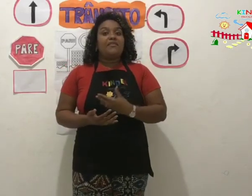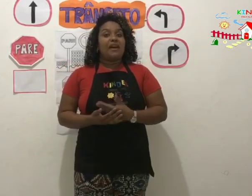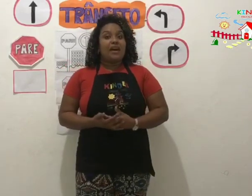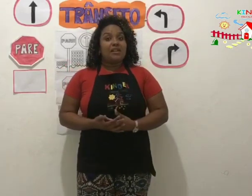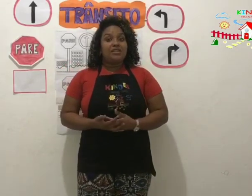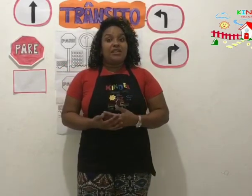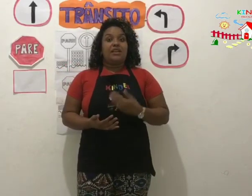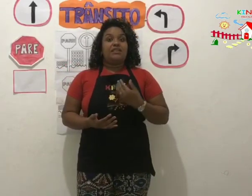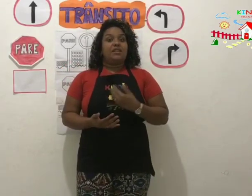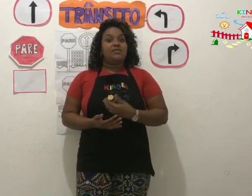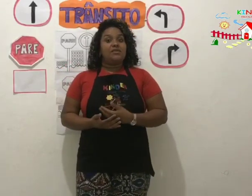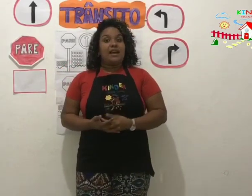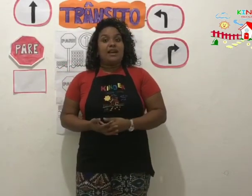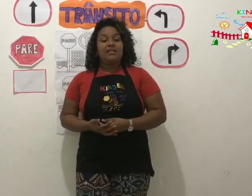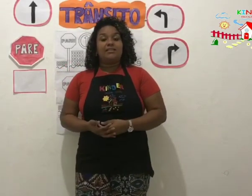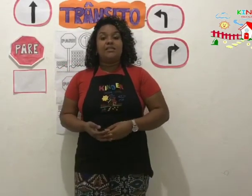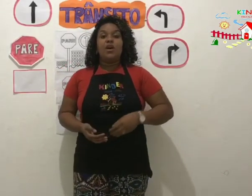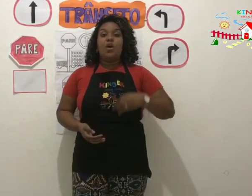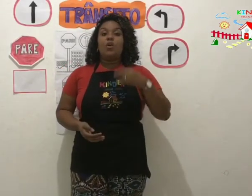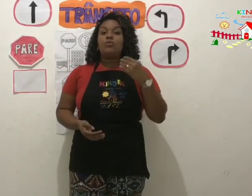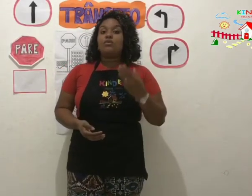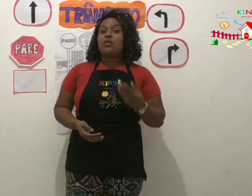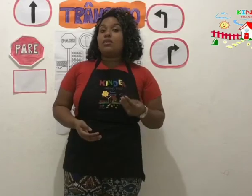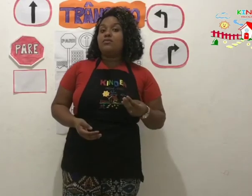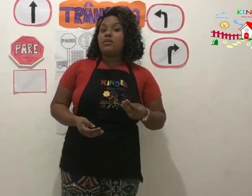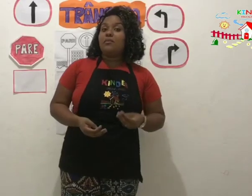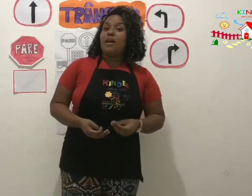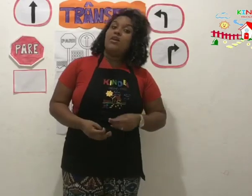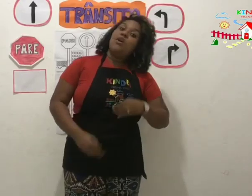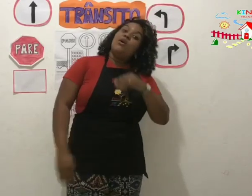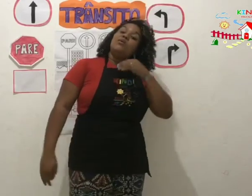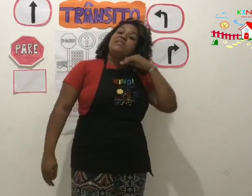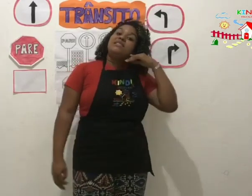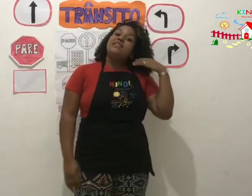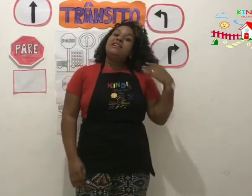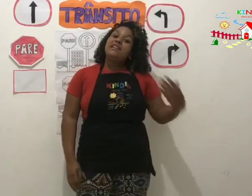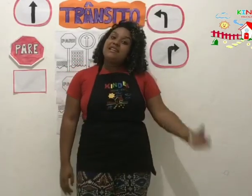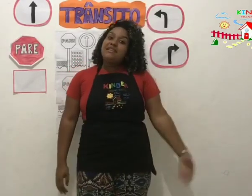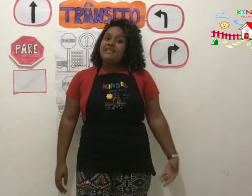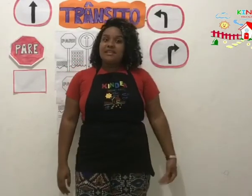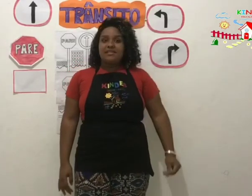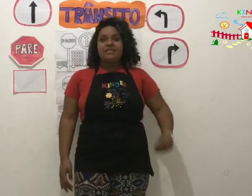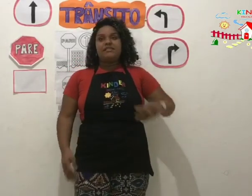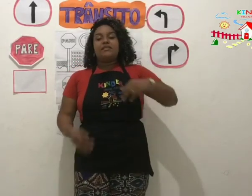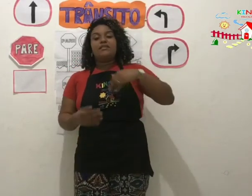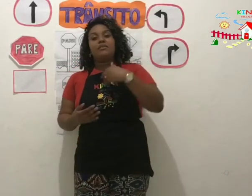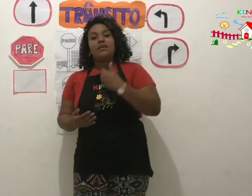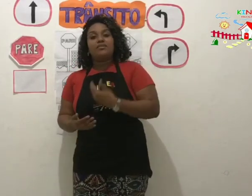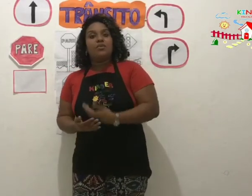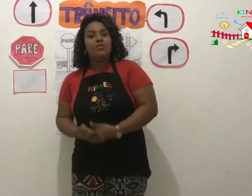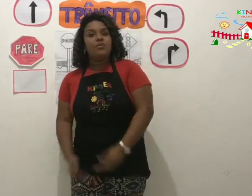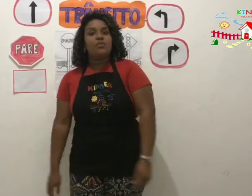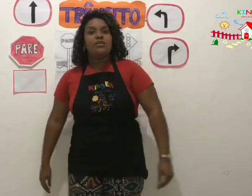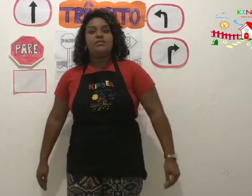faixa e nas calçadas. Controlam também os ciclistas que andam nas ruas.